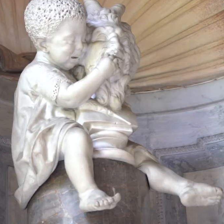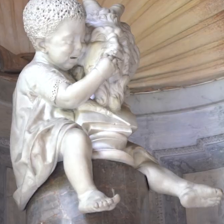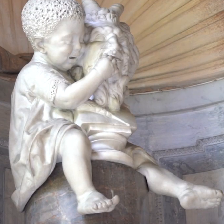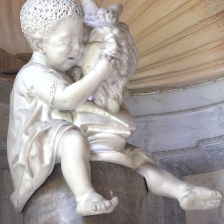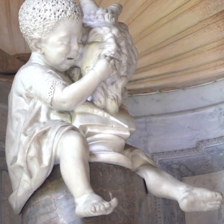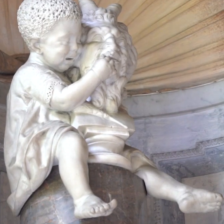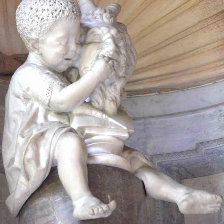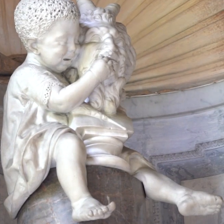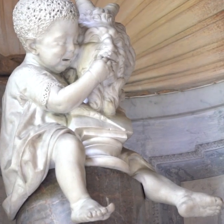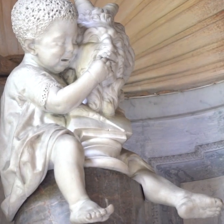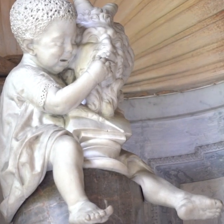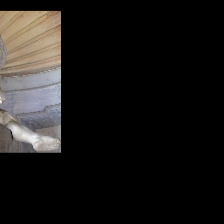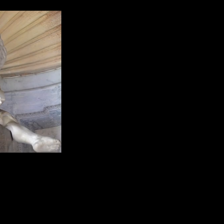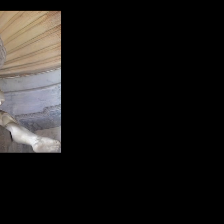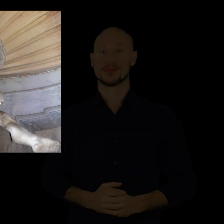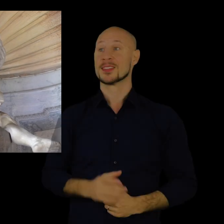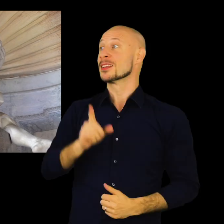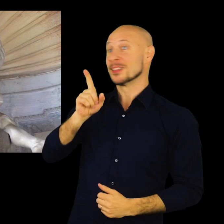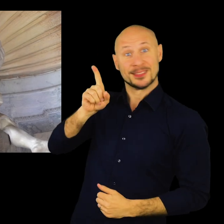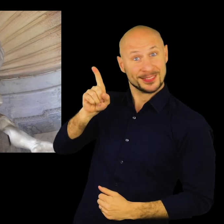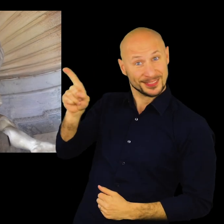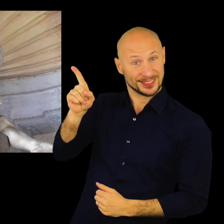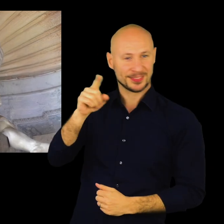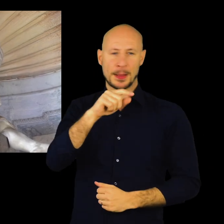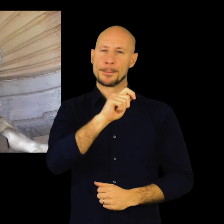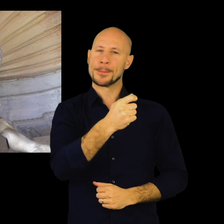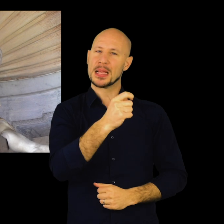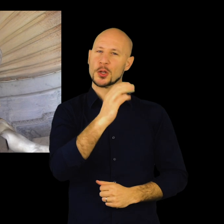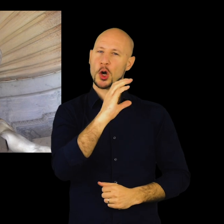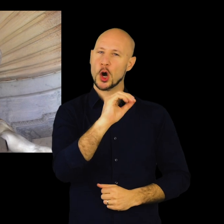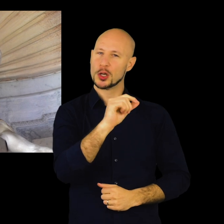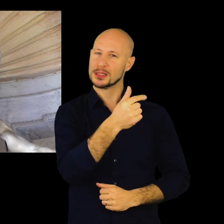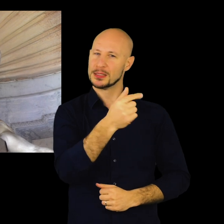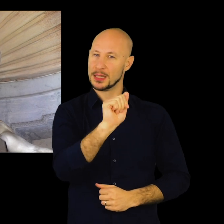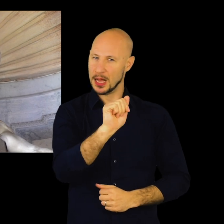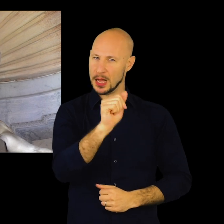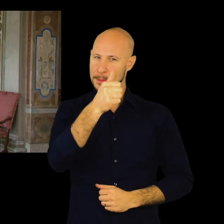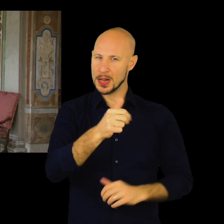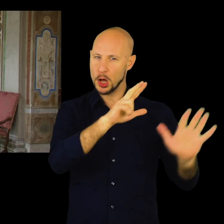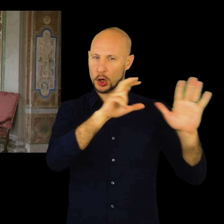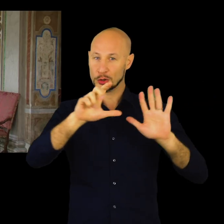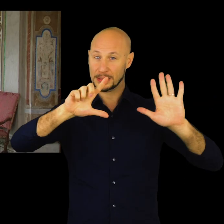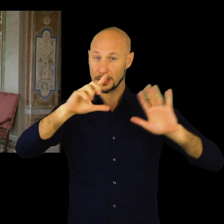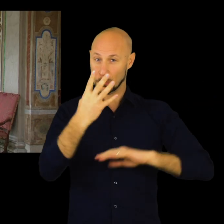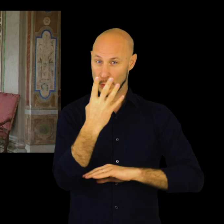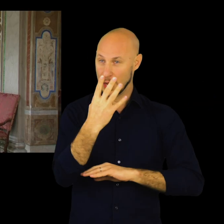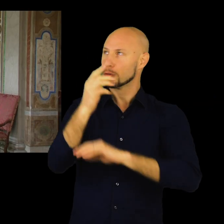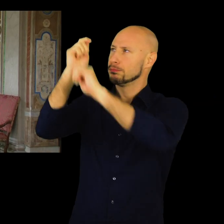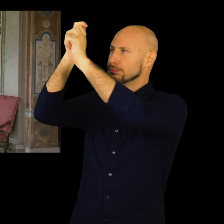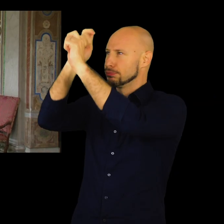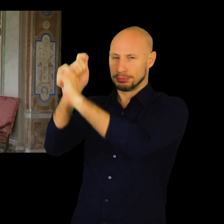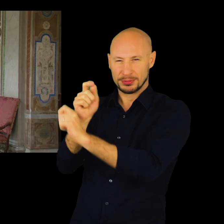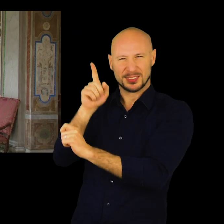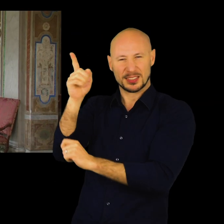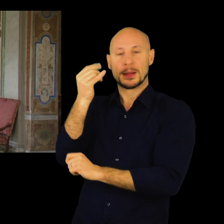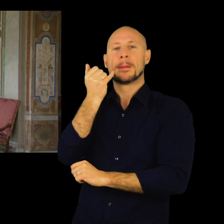è lui, il cosiddetto Bambino in camicia, opera di Pietro Costa del 1874. Il suo nome